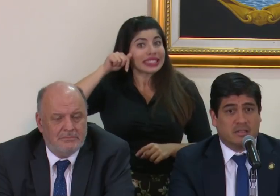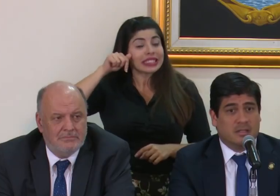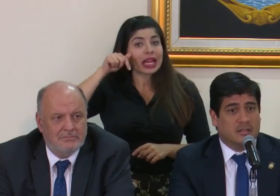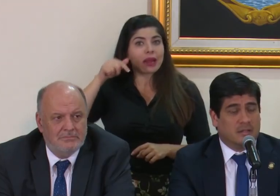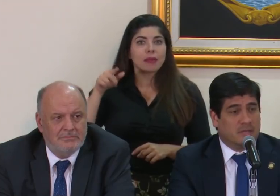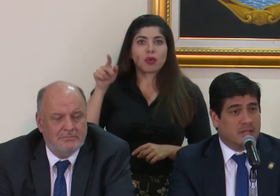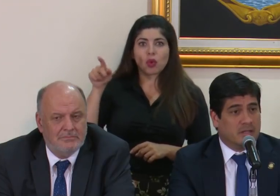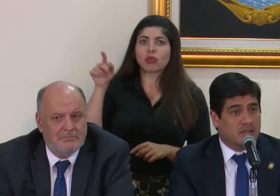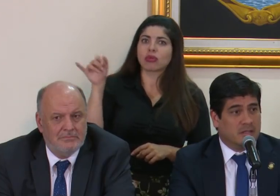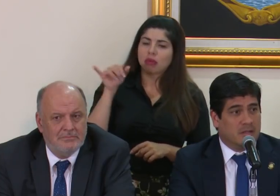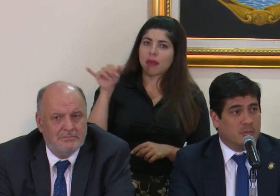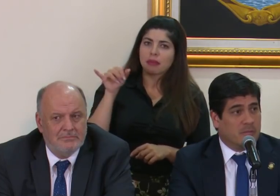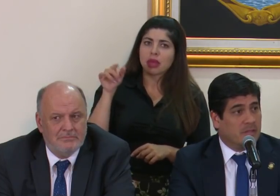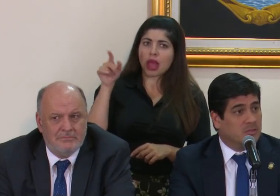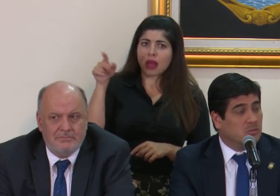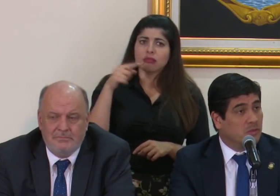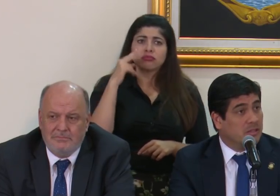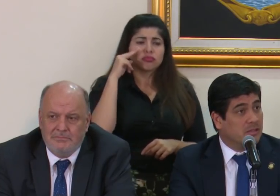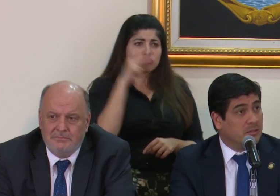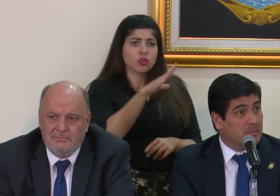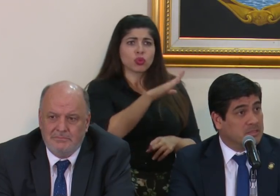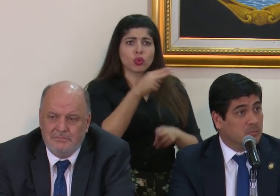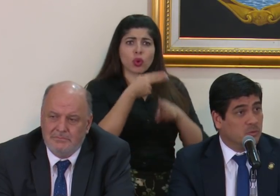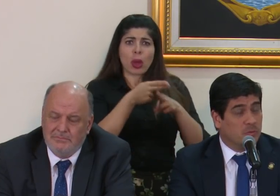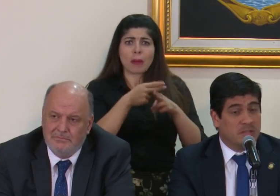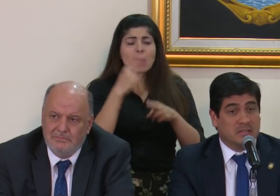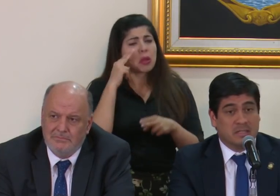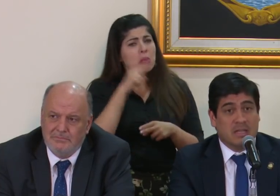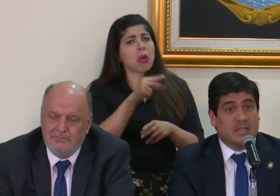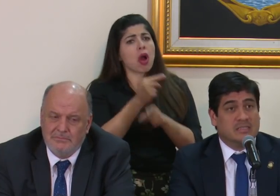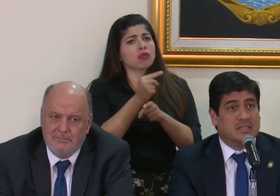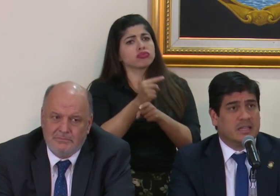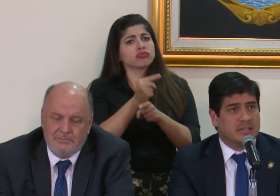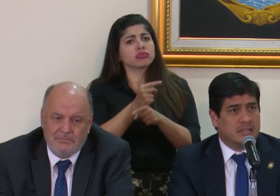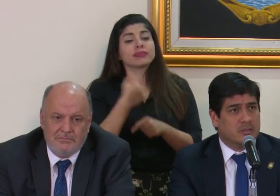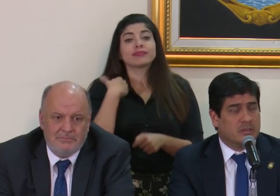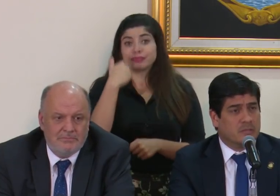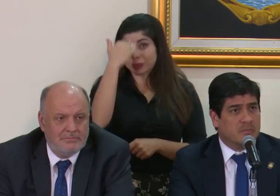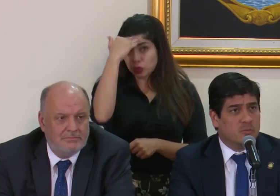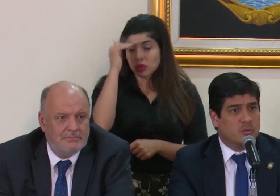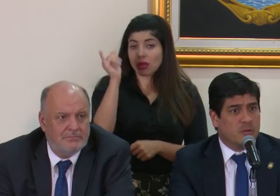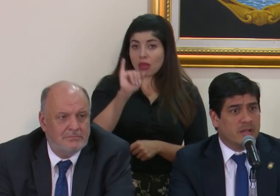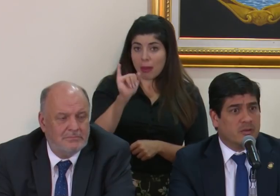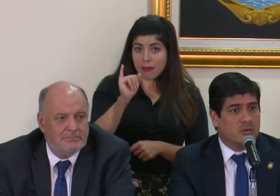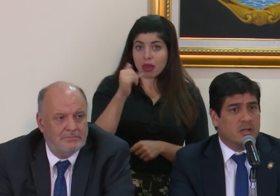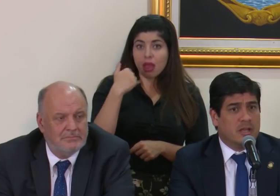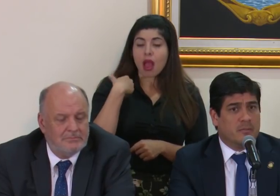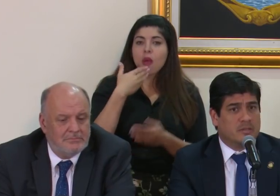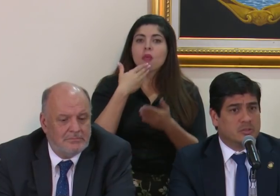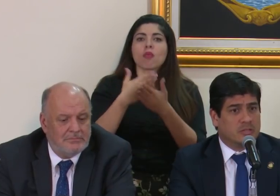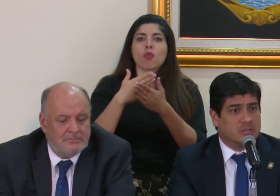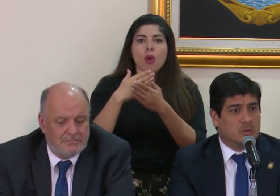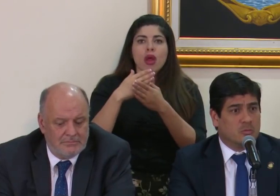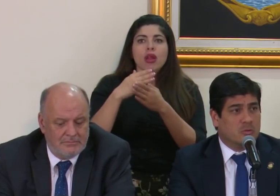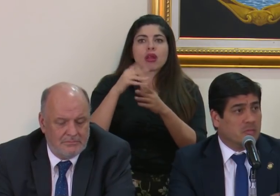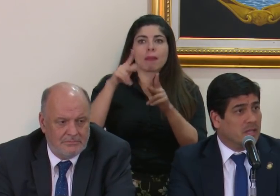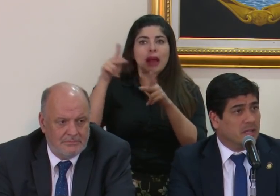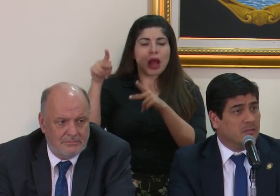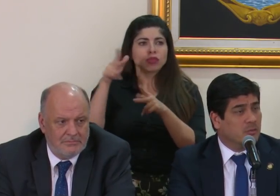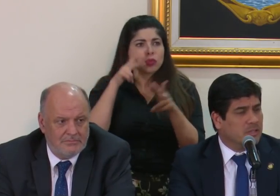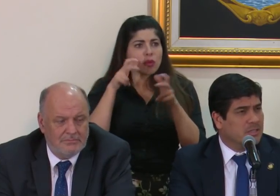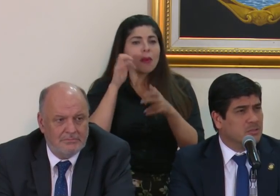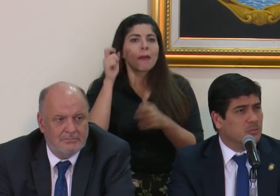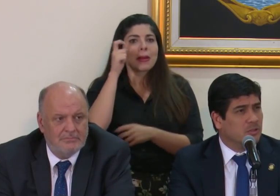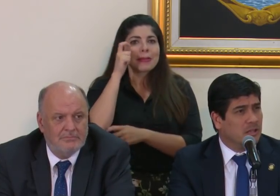para quien también el programamiento está en la intervención muy cumpliente, y sé que ha tenido también muy buen eco de personas como